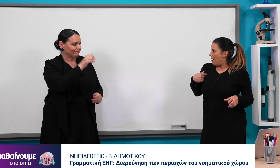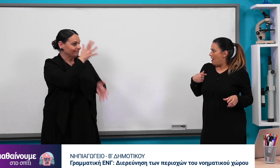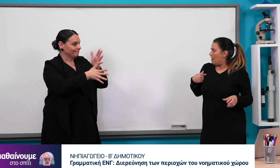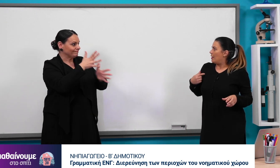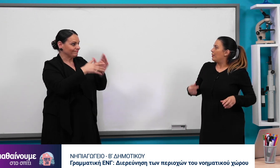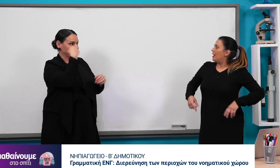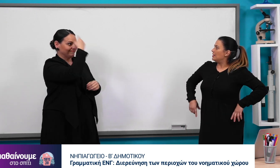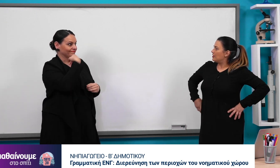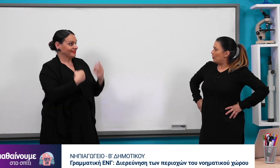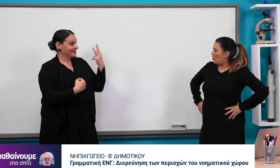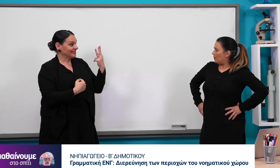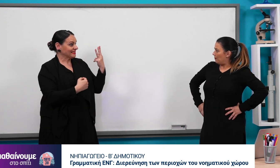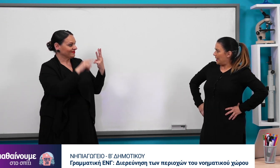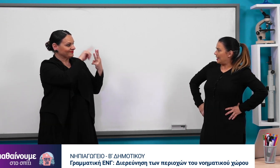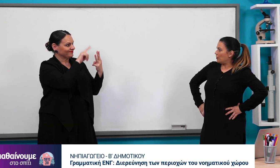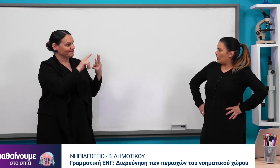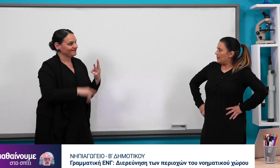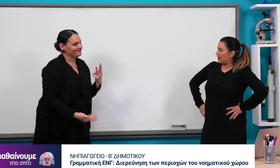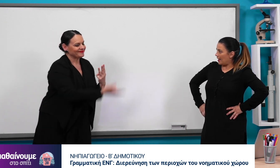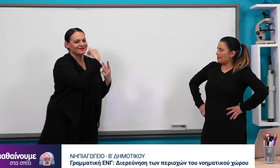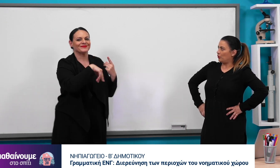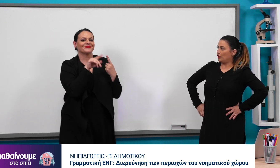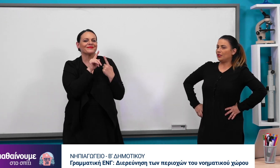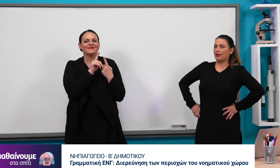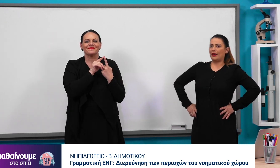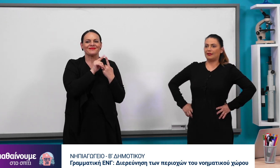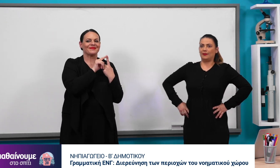Θέλεις να βρω μερικά νοήματα που γίνονται στη θέση.